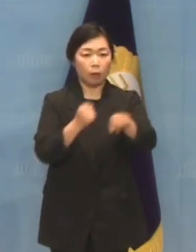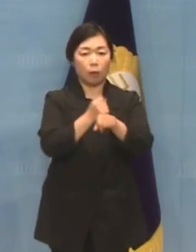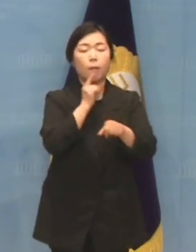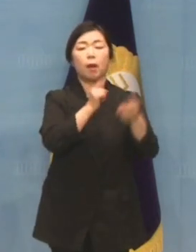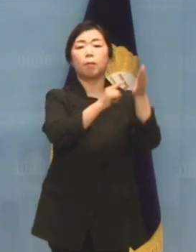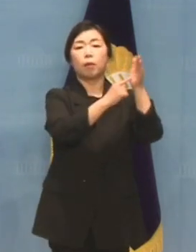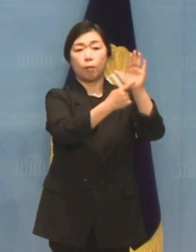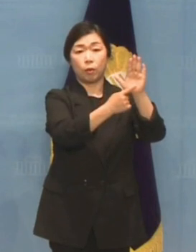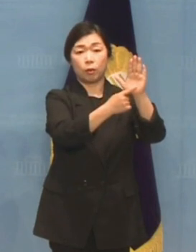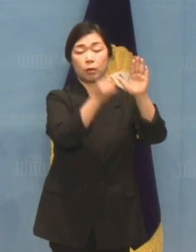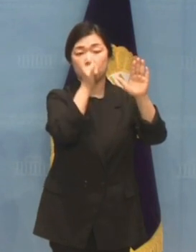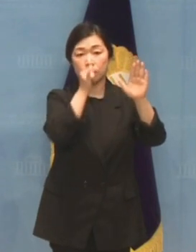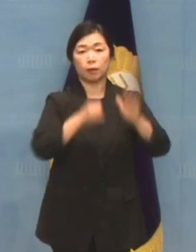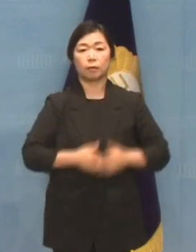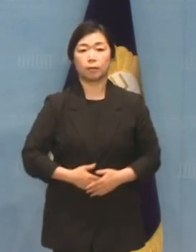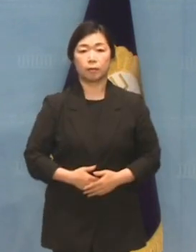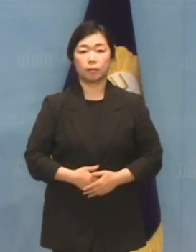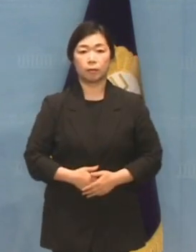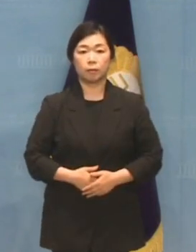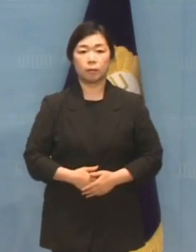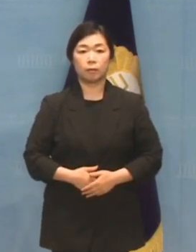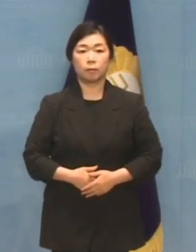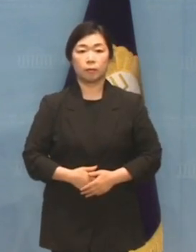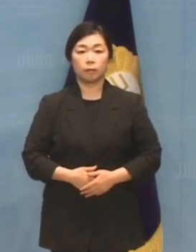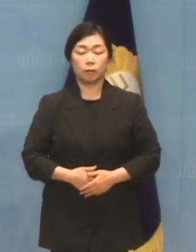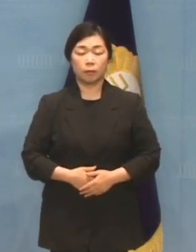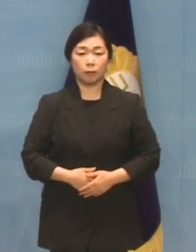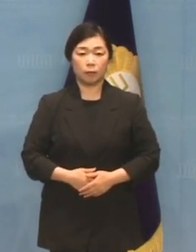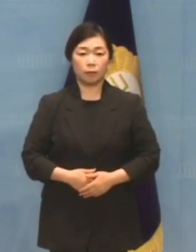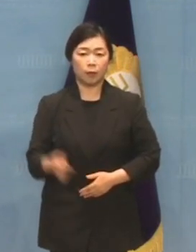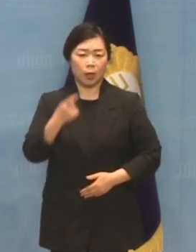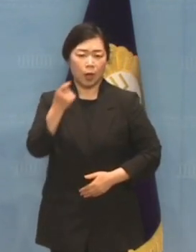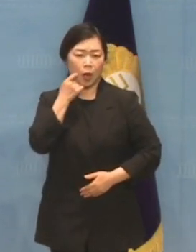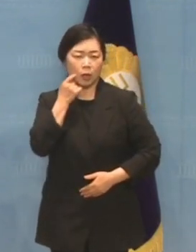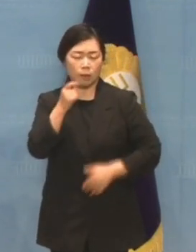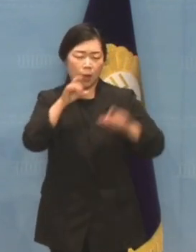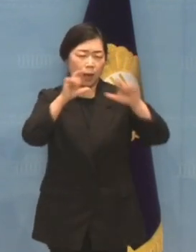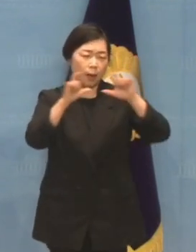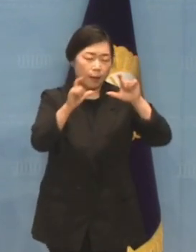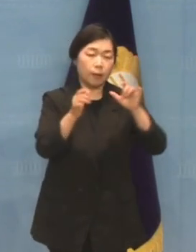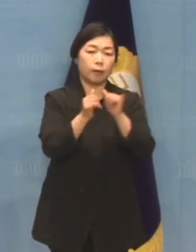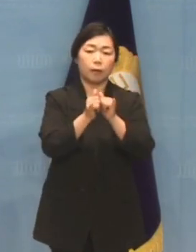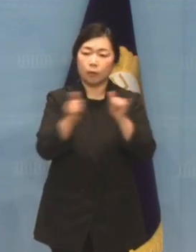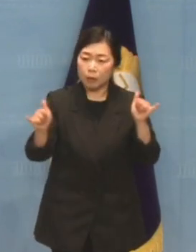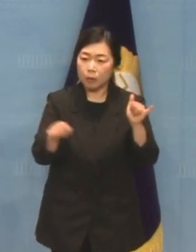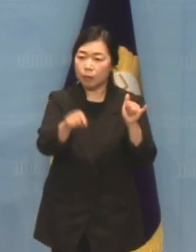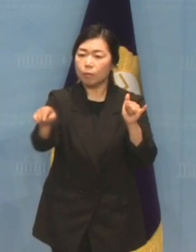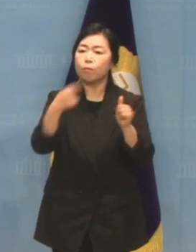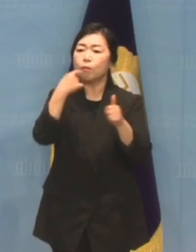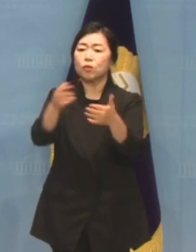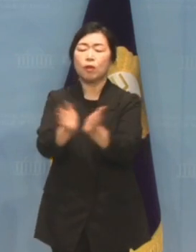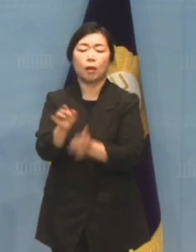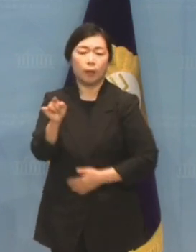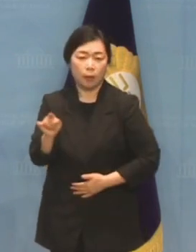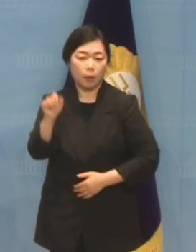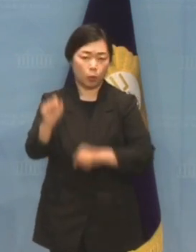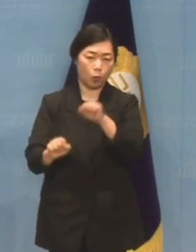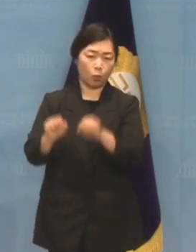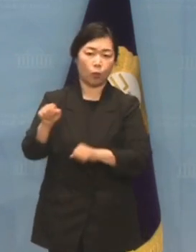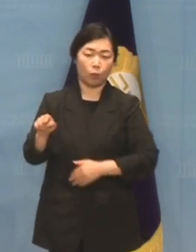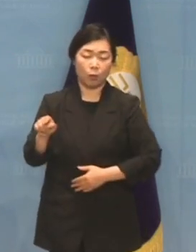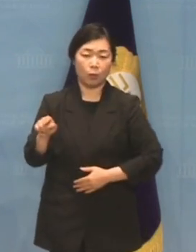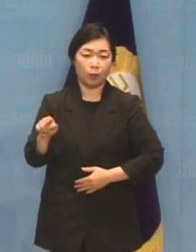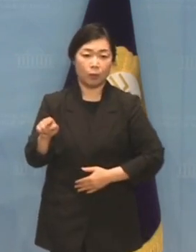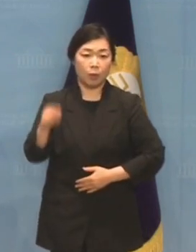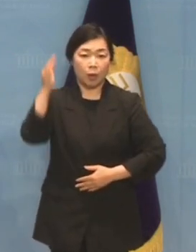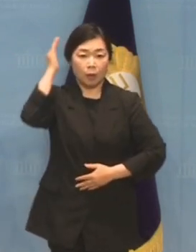발표했습니다. 애초부터 양치기 정당에 속을 국민은 아무도 없습니다. 민주당은 대선